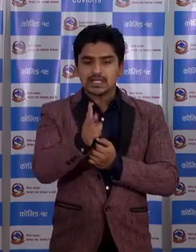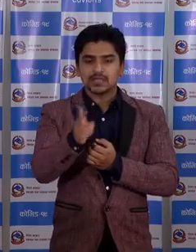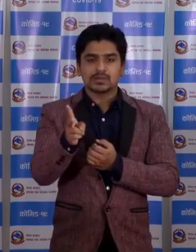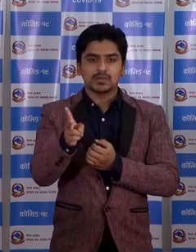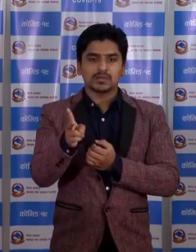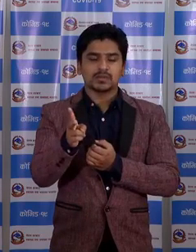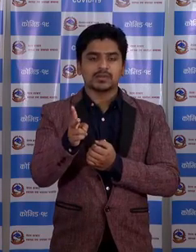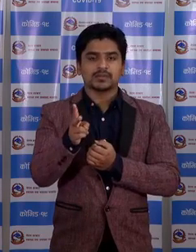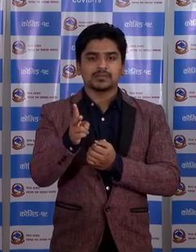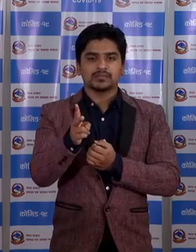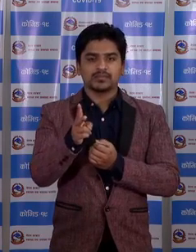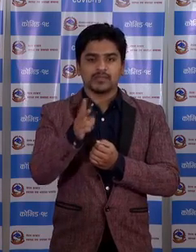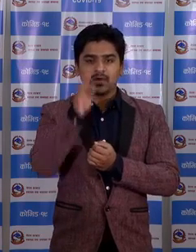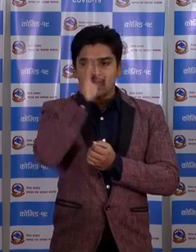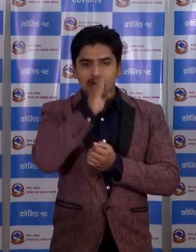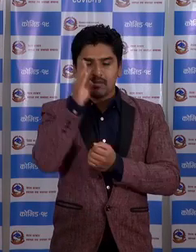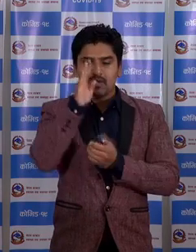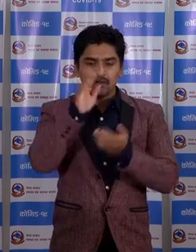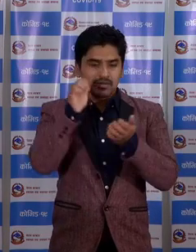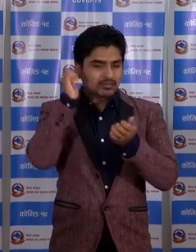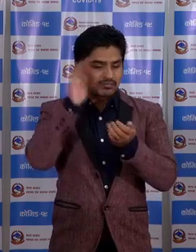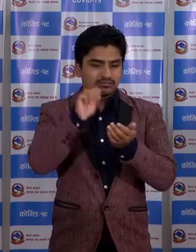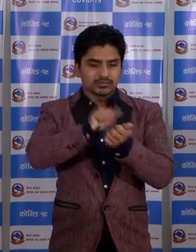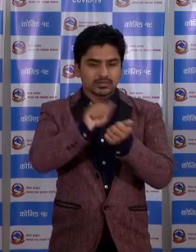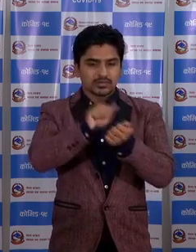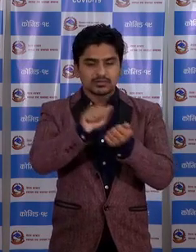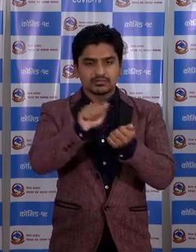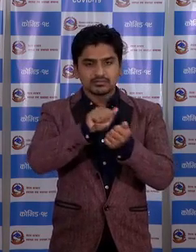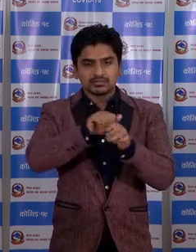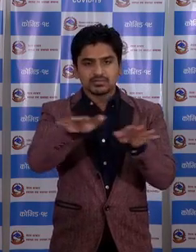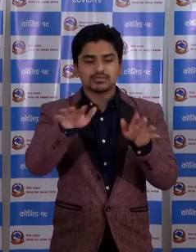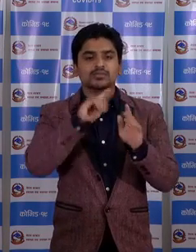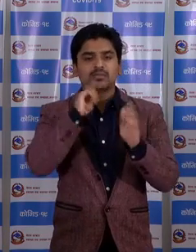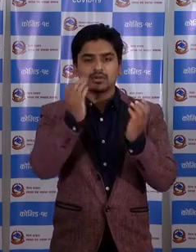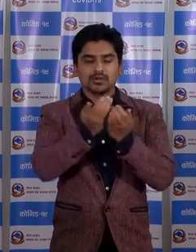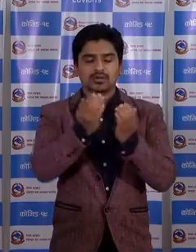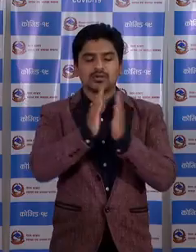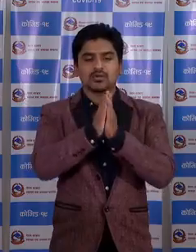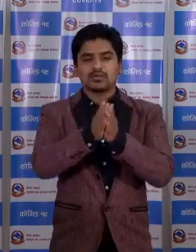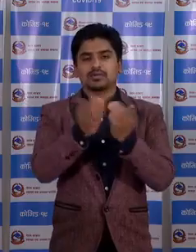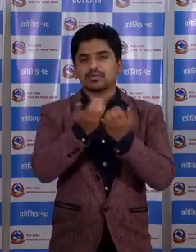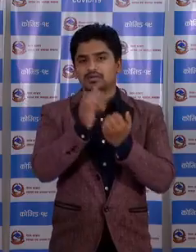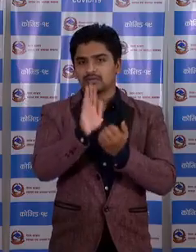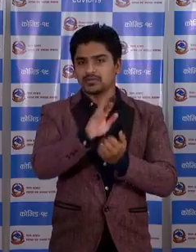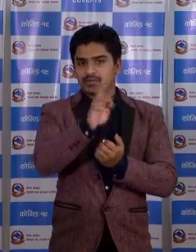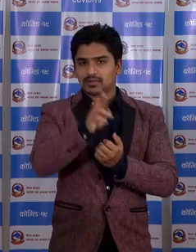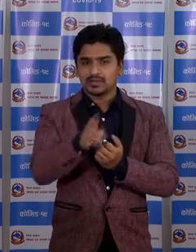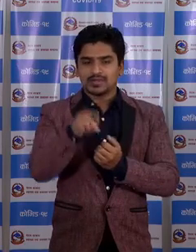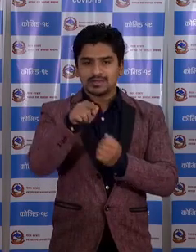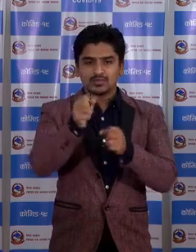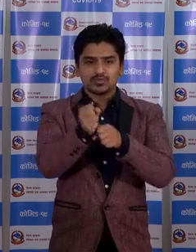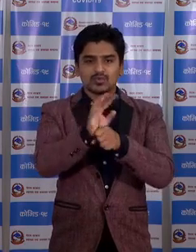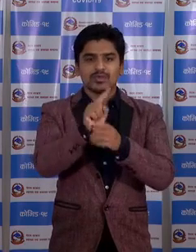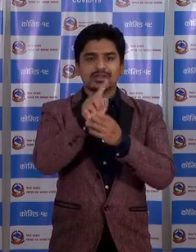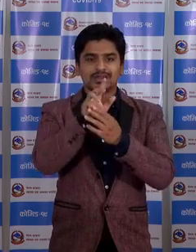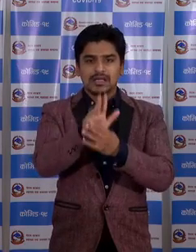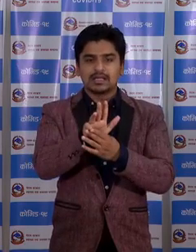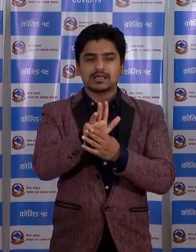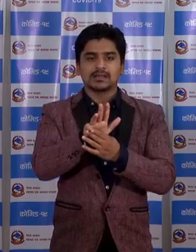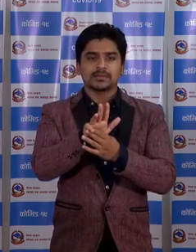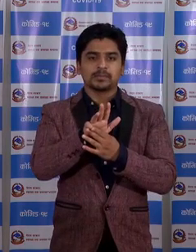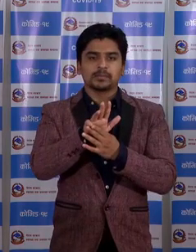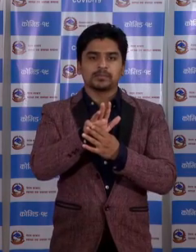ब्रहमित समाचा अरू प्रकाशन न गरी दिन होना अन्रोज समयत गरते शोओ। येस COVID-19 को